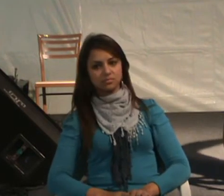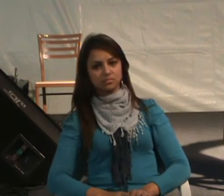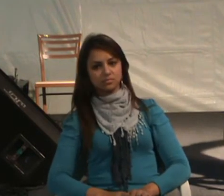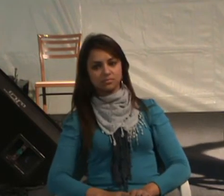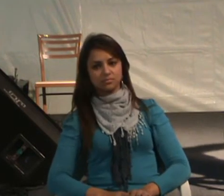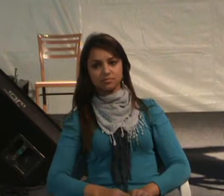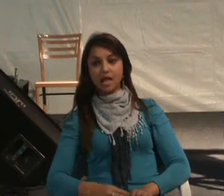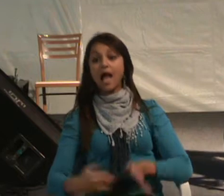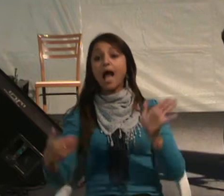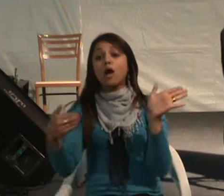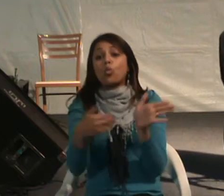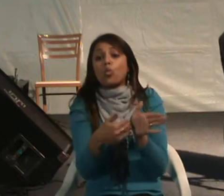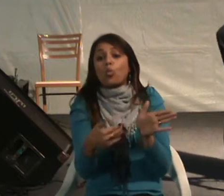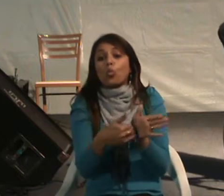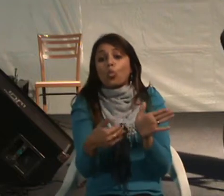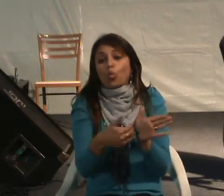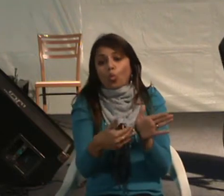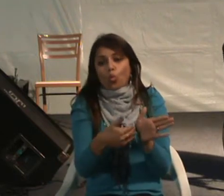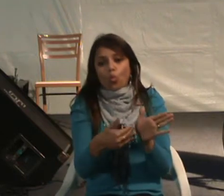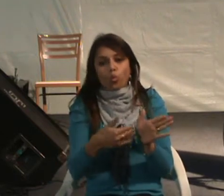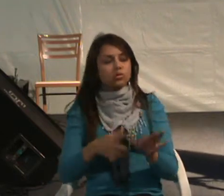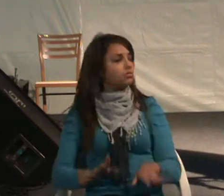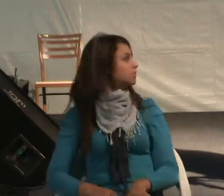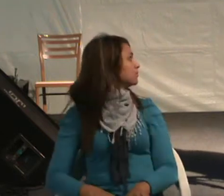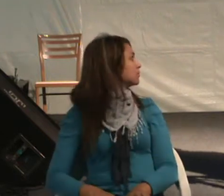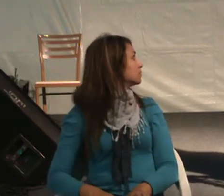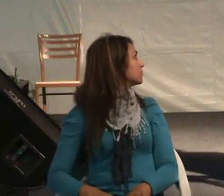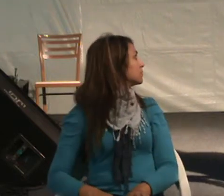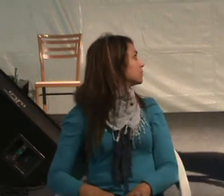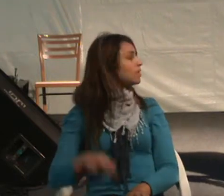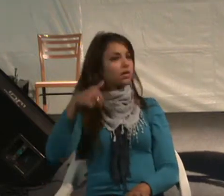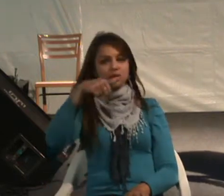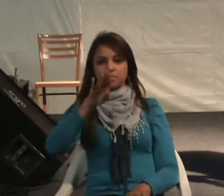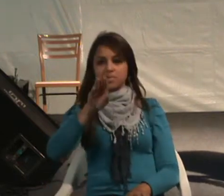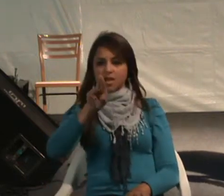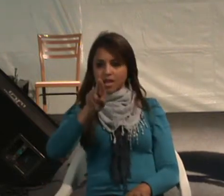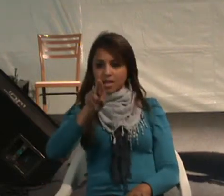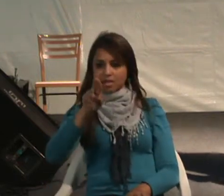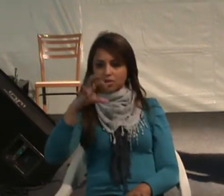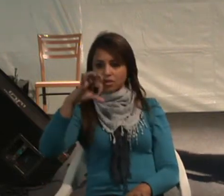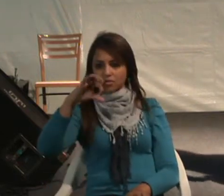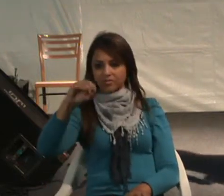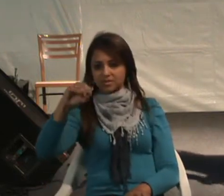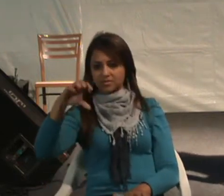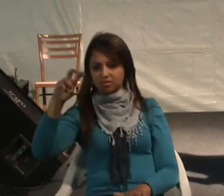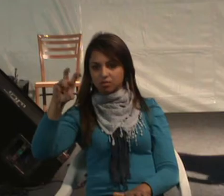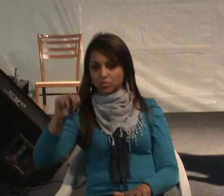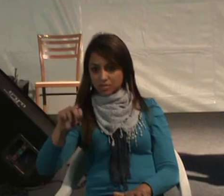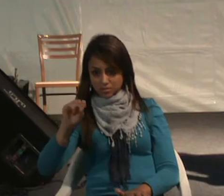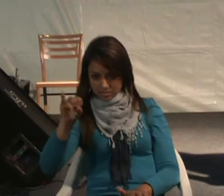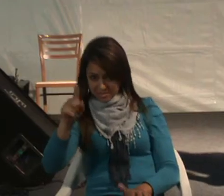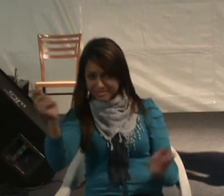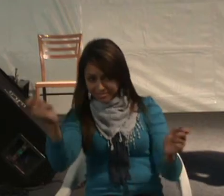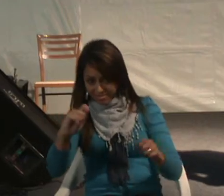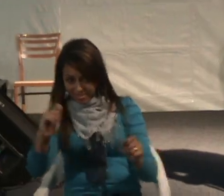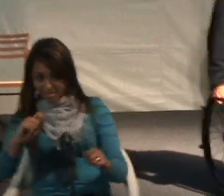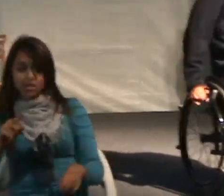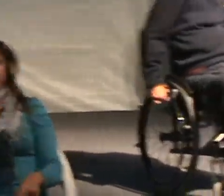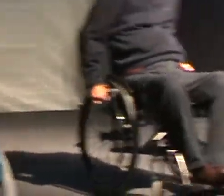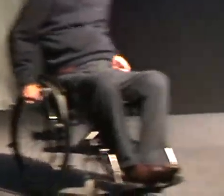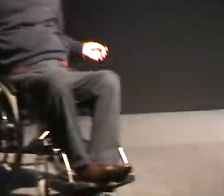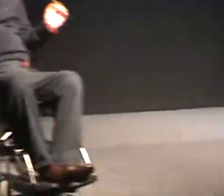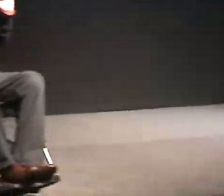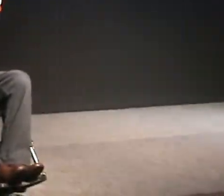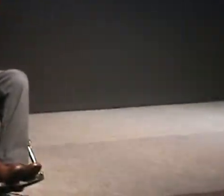Mas essa última aqui, a NBR 9050. Pessoal, se vocês puderem, é uma norma da